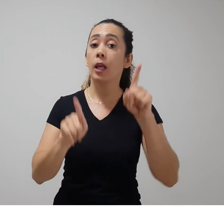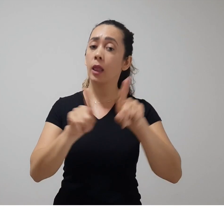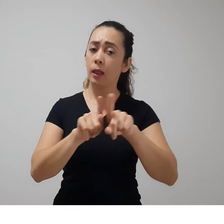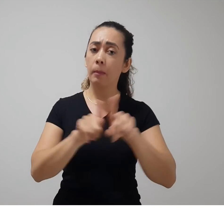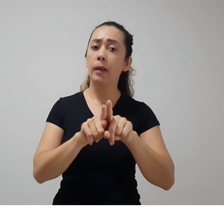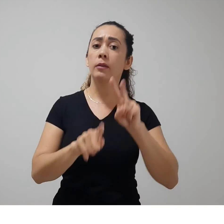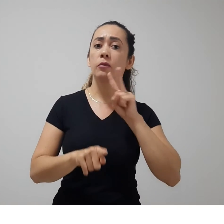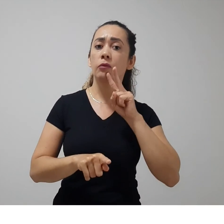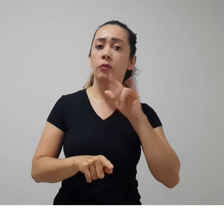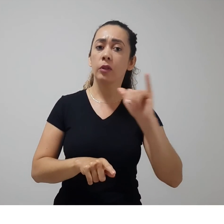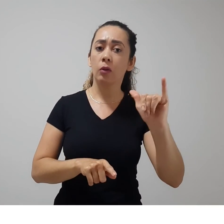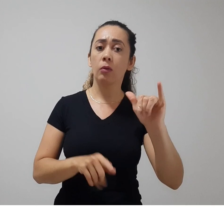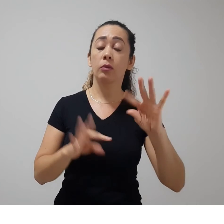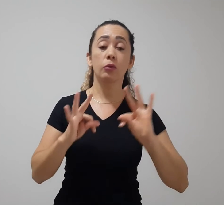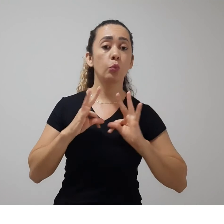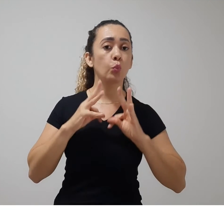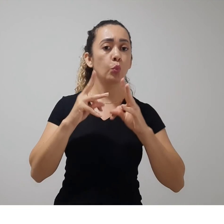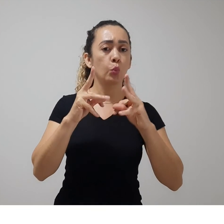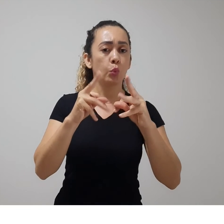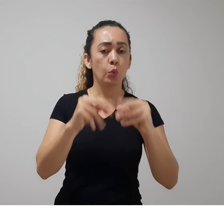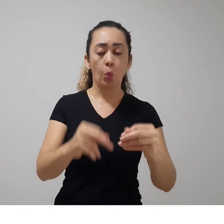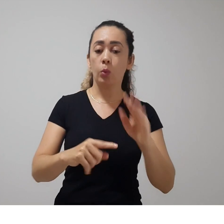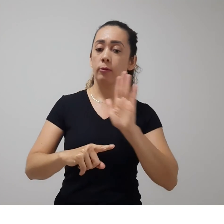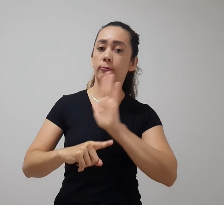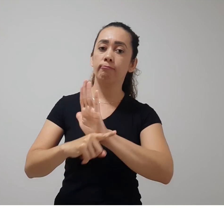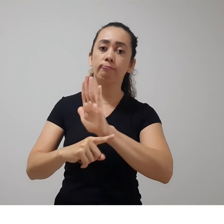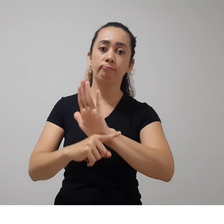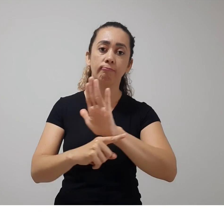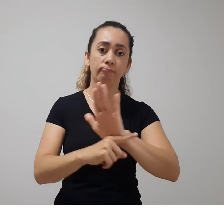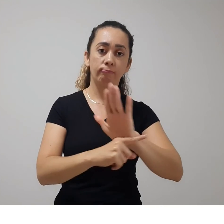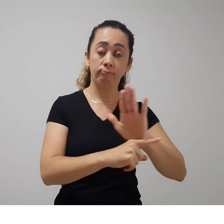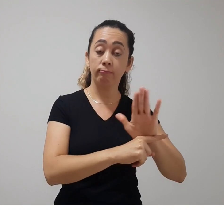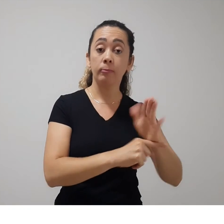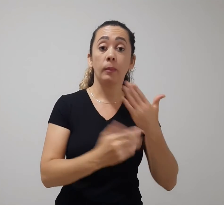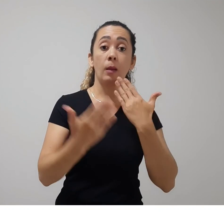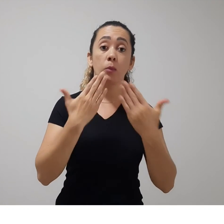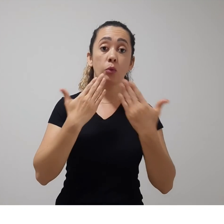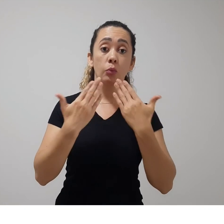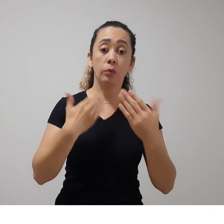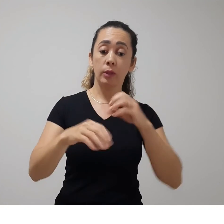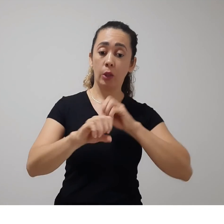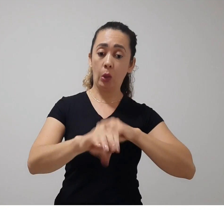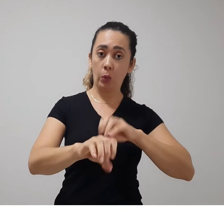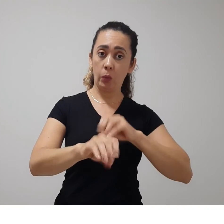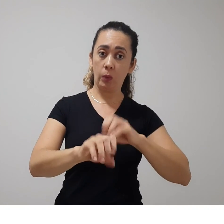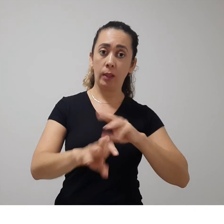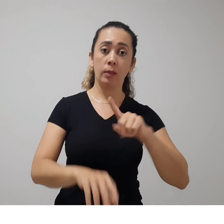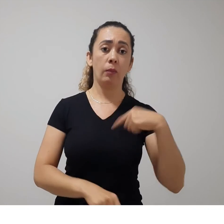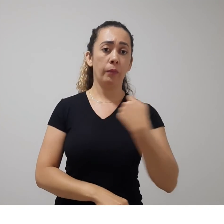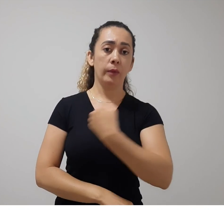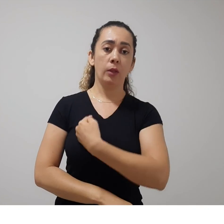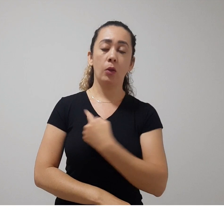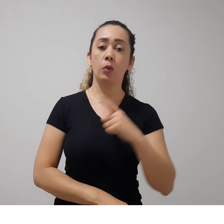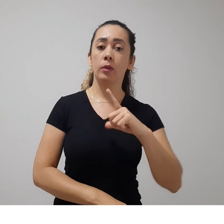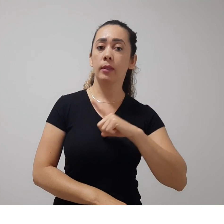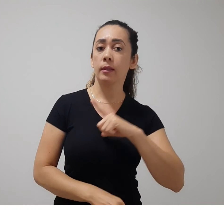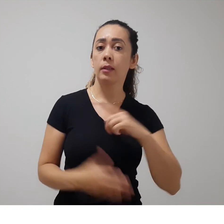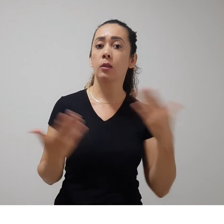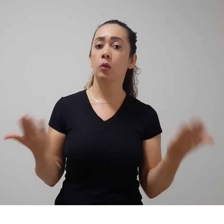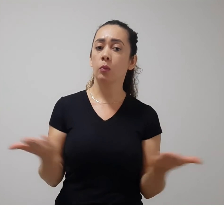todas, de alguma maneira, contribuíram para a psicologia da educação que a gente tem hoje. E é comum, ainda, que a gente,